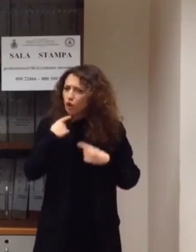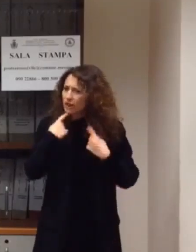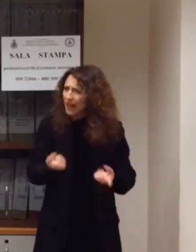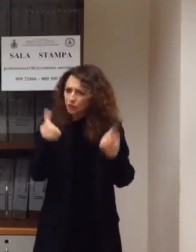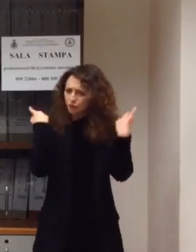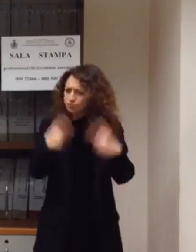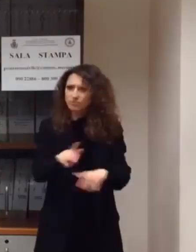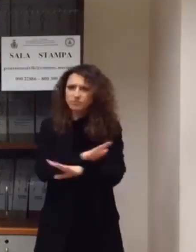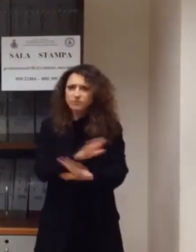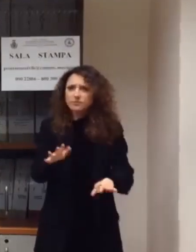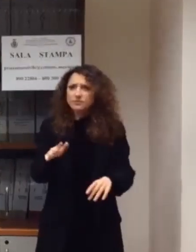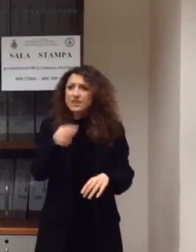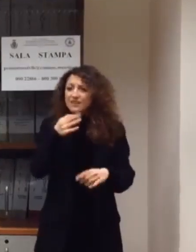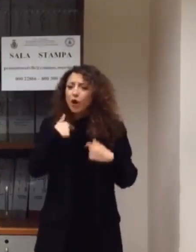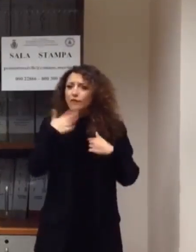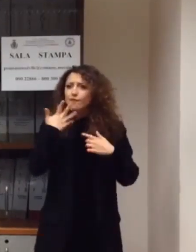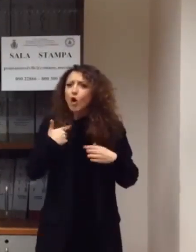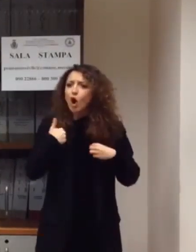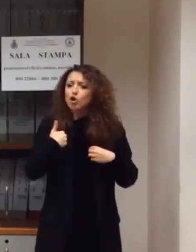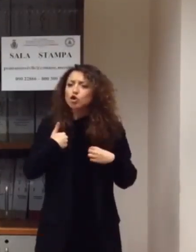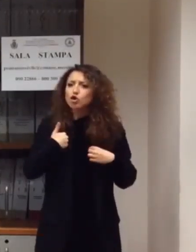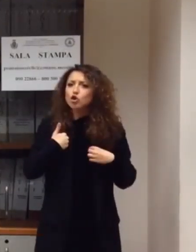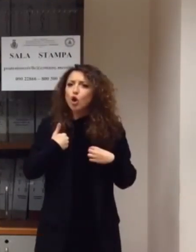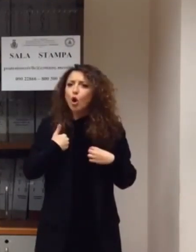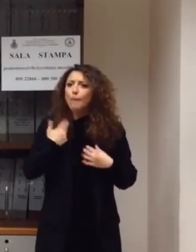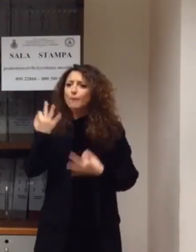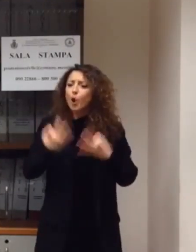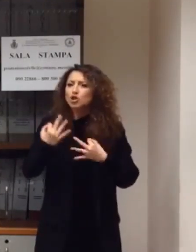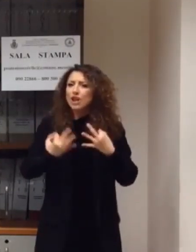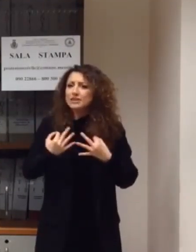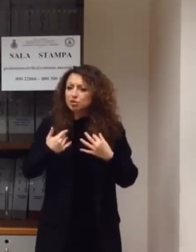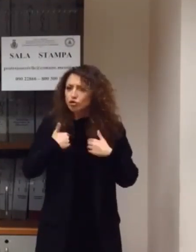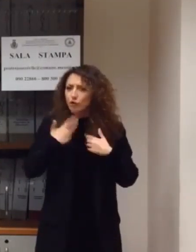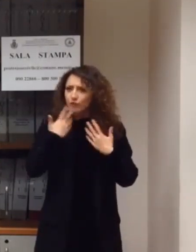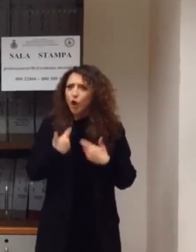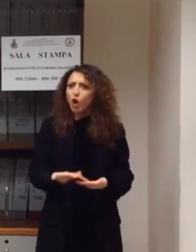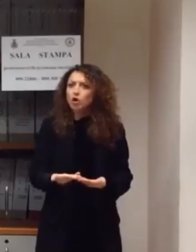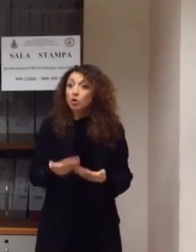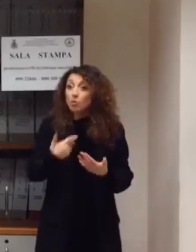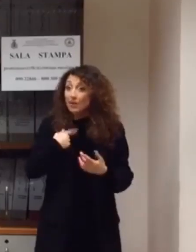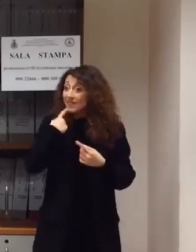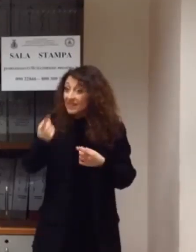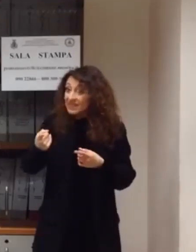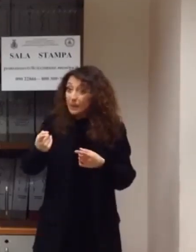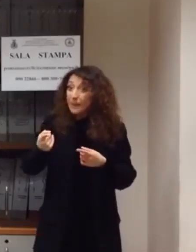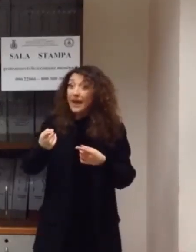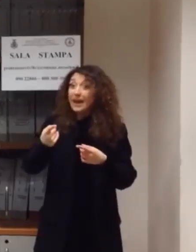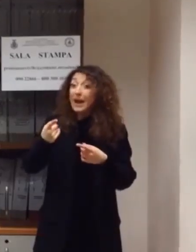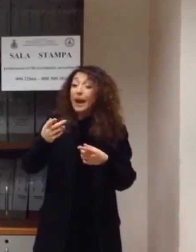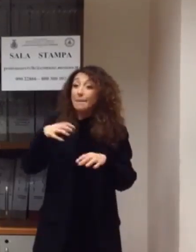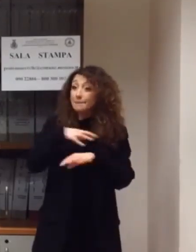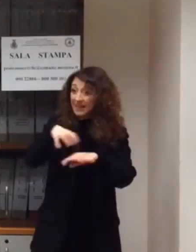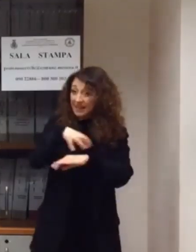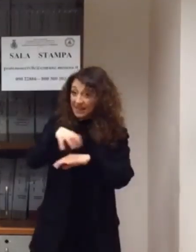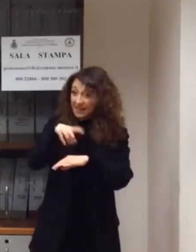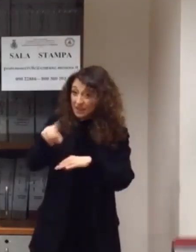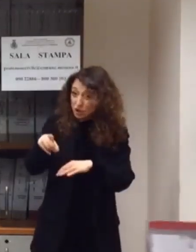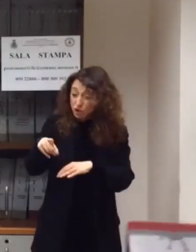dicendo. Quindi fate sapere al Ministro a Guardasugilli che deve